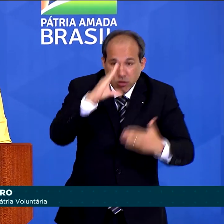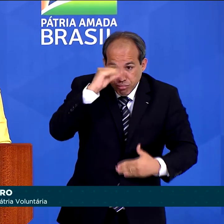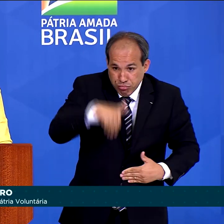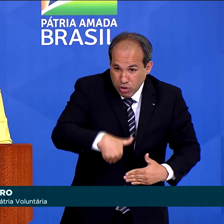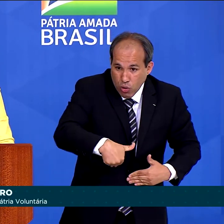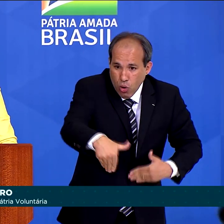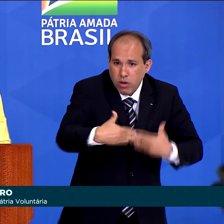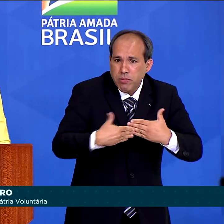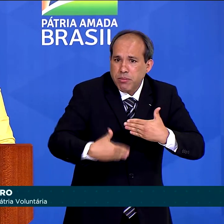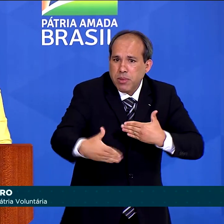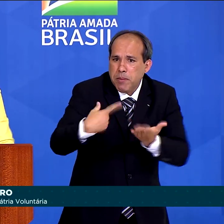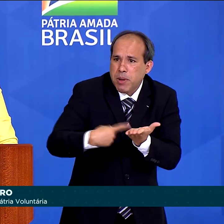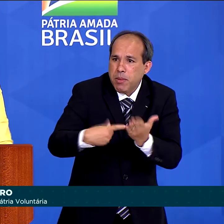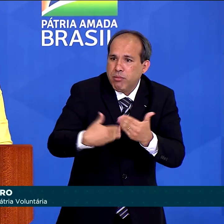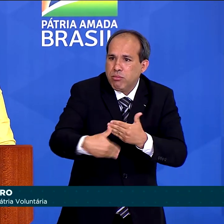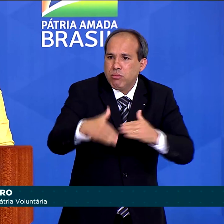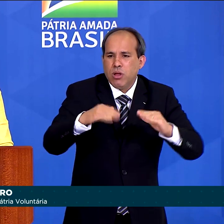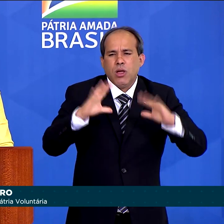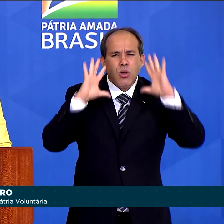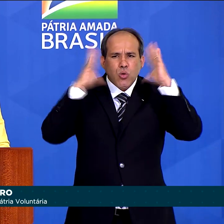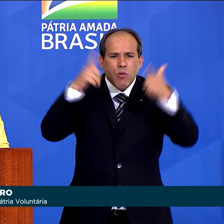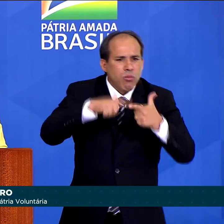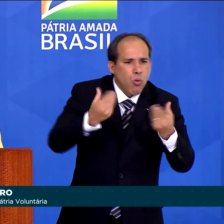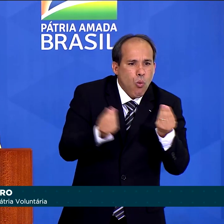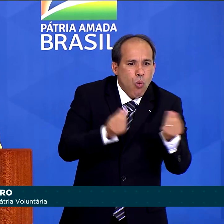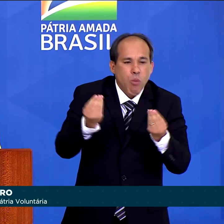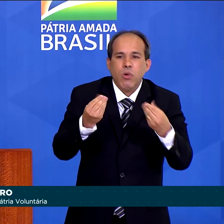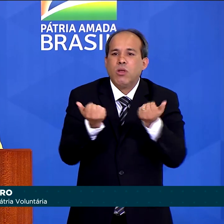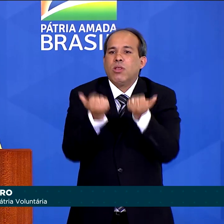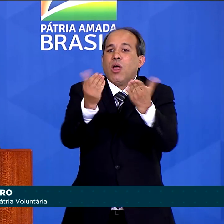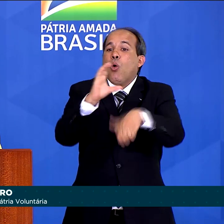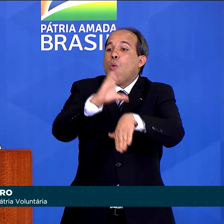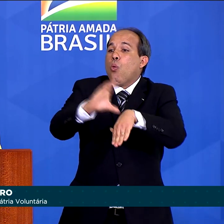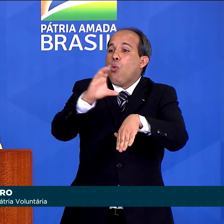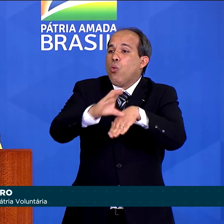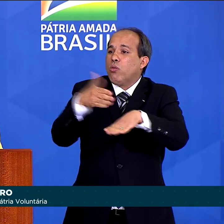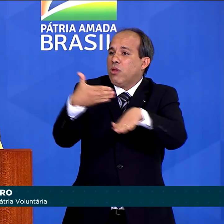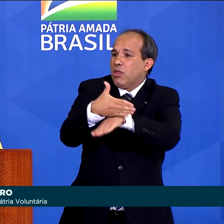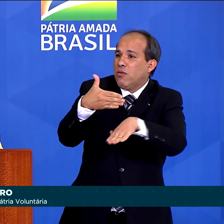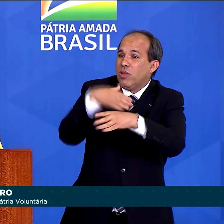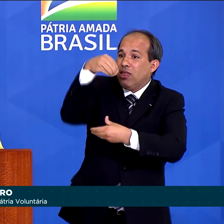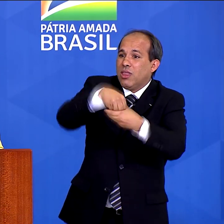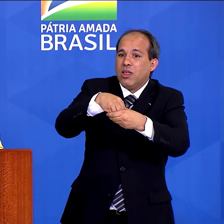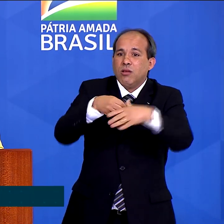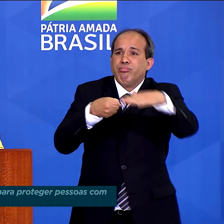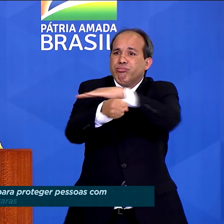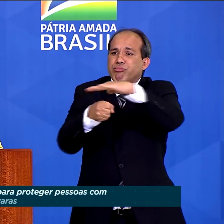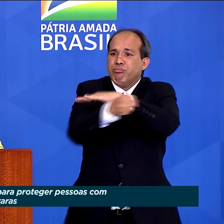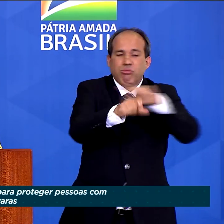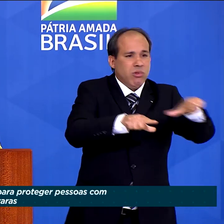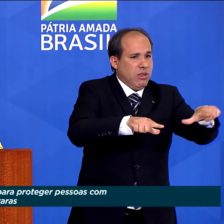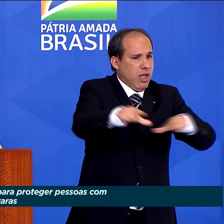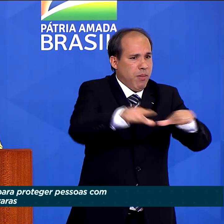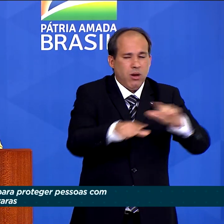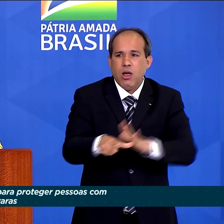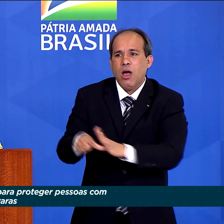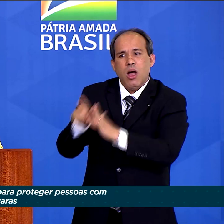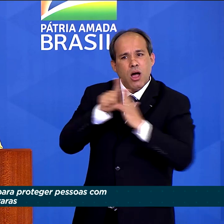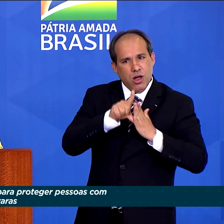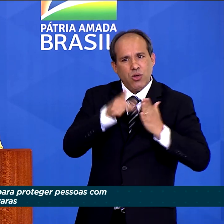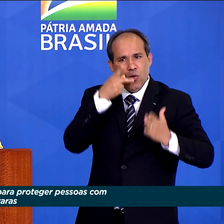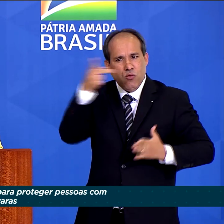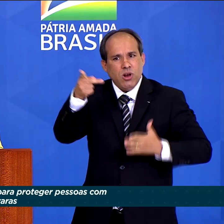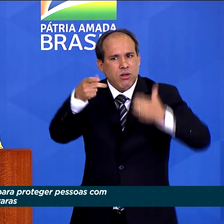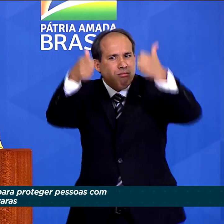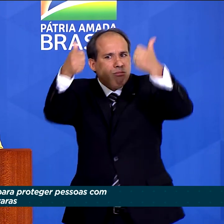pessoas, disponibilizando cursos acessíveis para inserção no mercado de trabalho. Como eu já disse antes, a